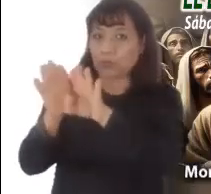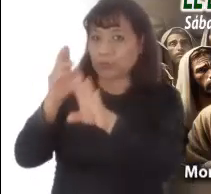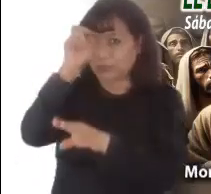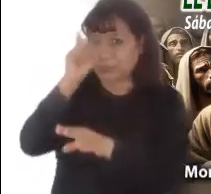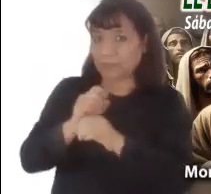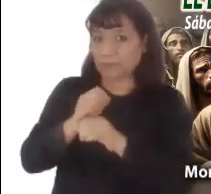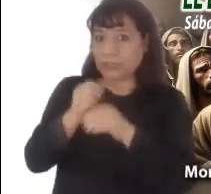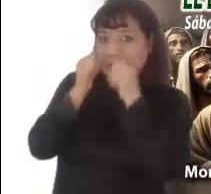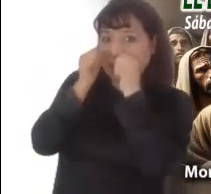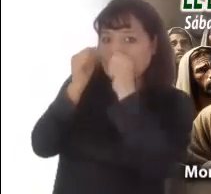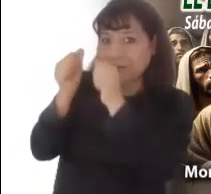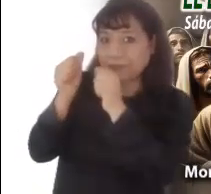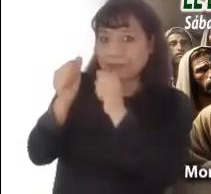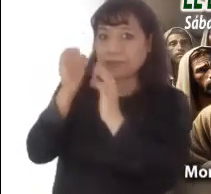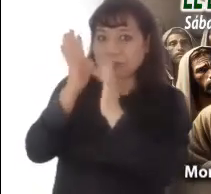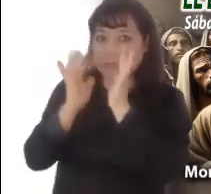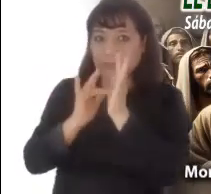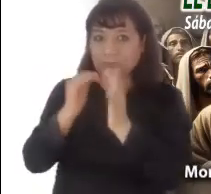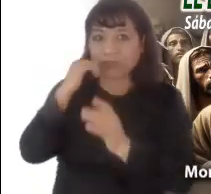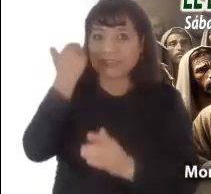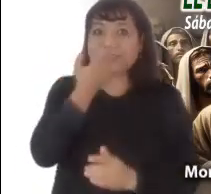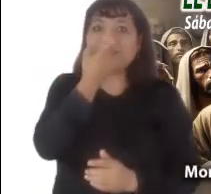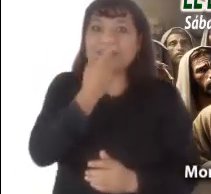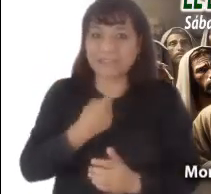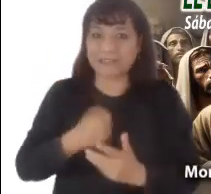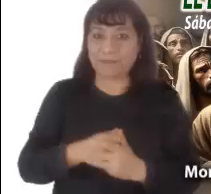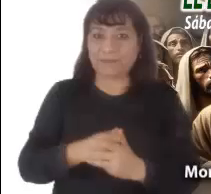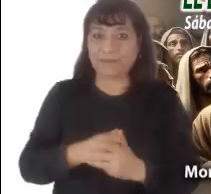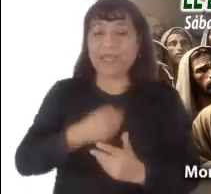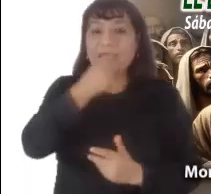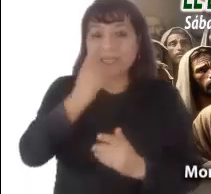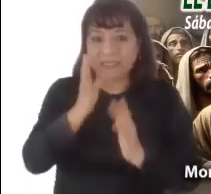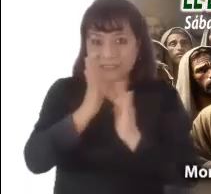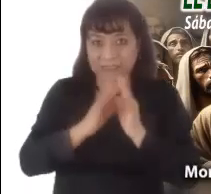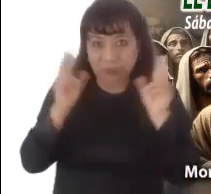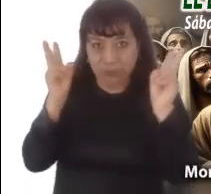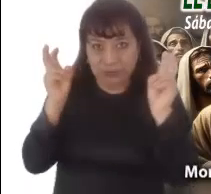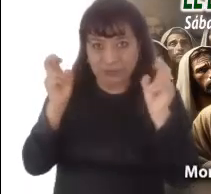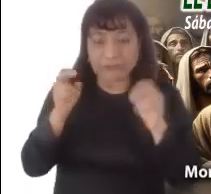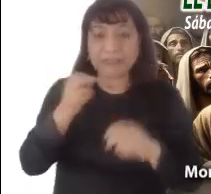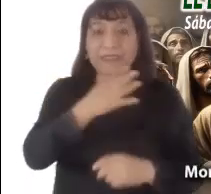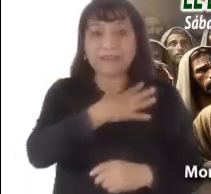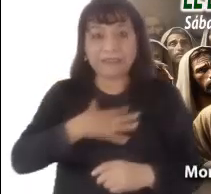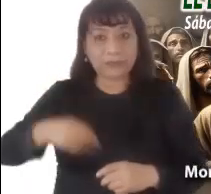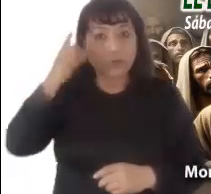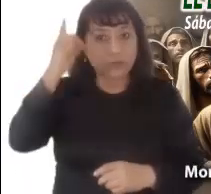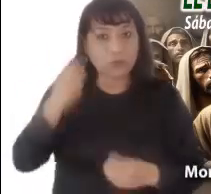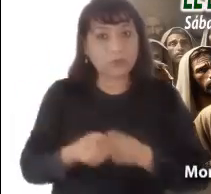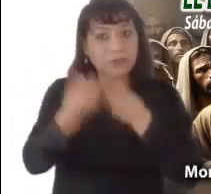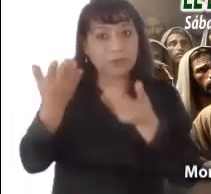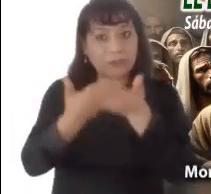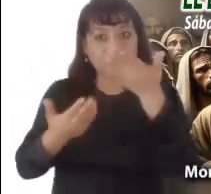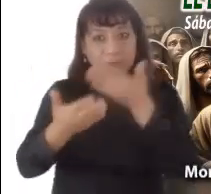atentamente las palabras de Jesús. Jesús, el Hijo del Hombre, va a ser entregado en manos de los hombres.